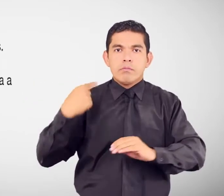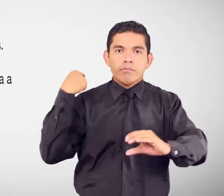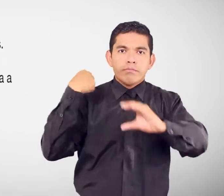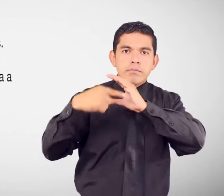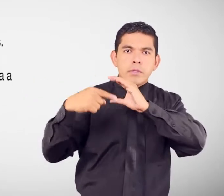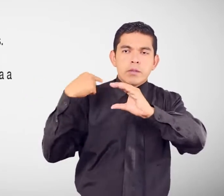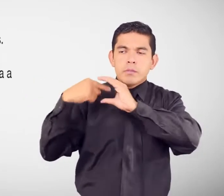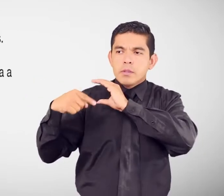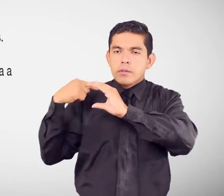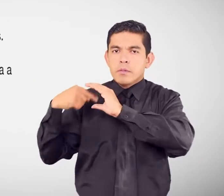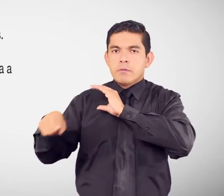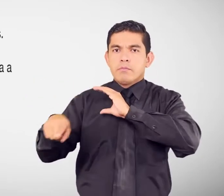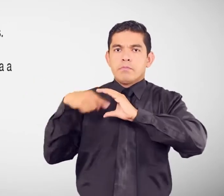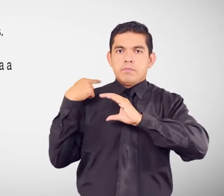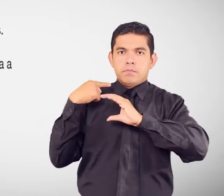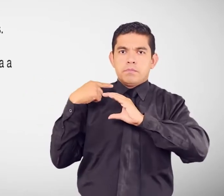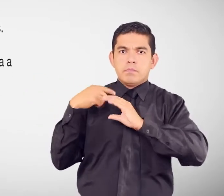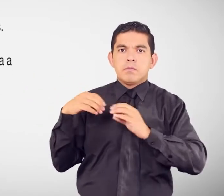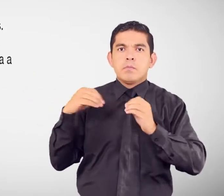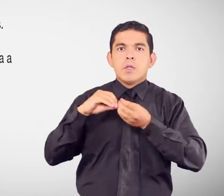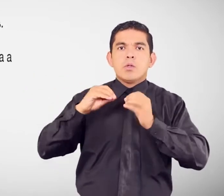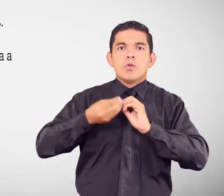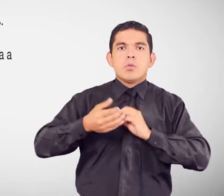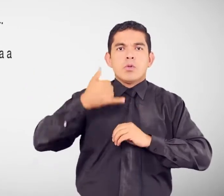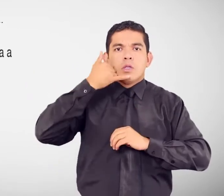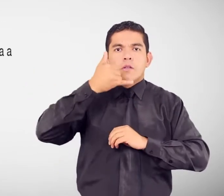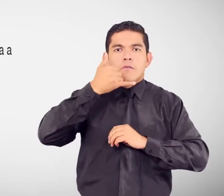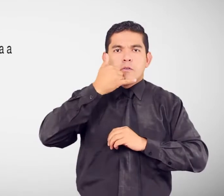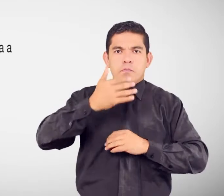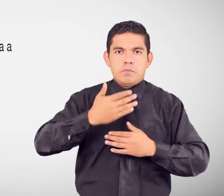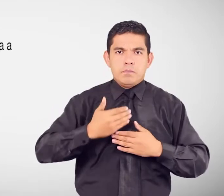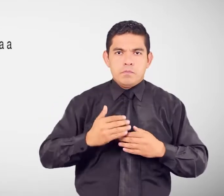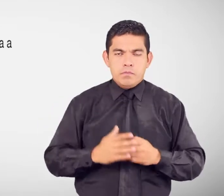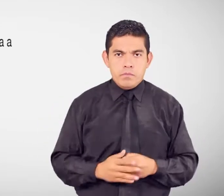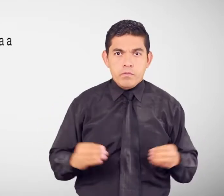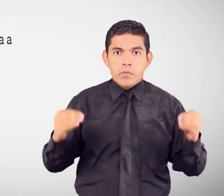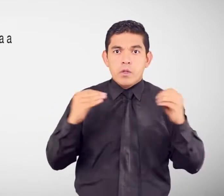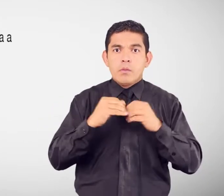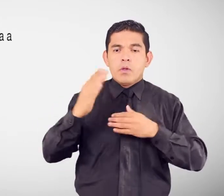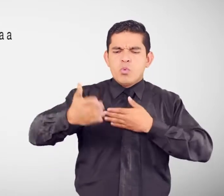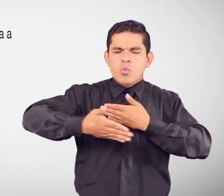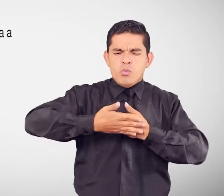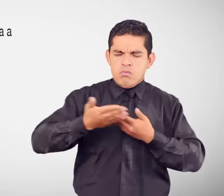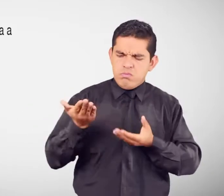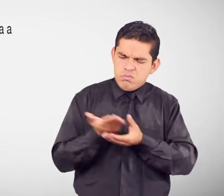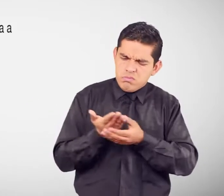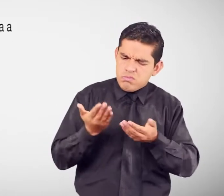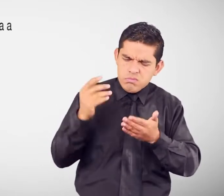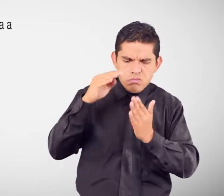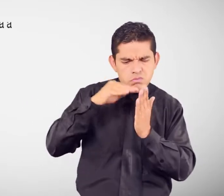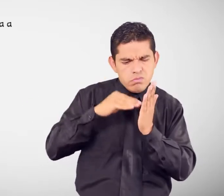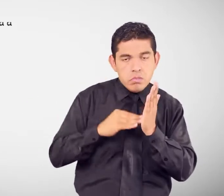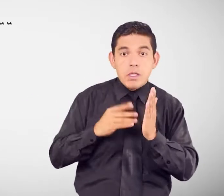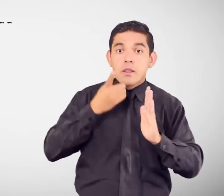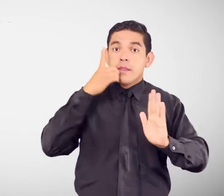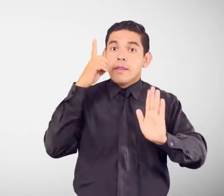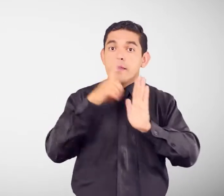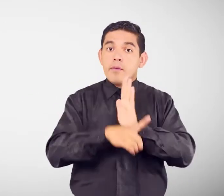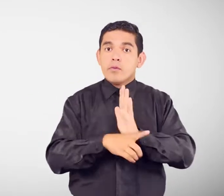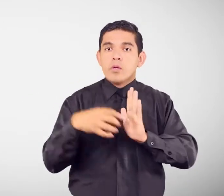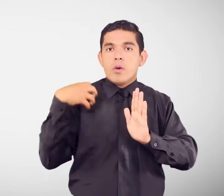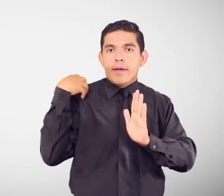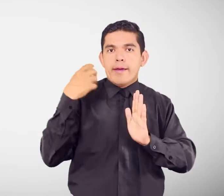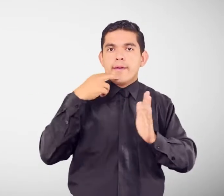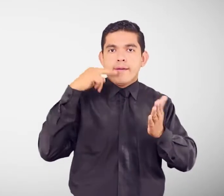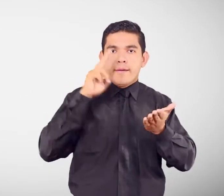llegarán las notificaciones y número telefónico Documentos que se deben presentar Denuncia o queja por escrito